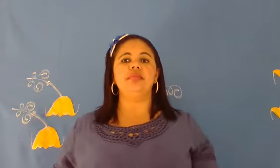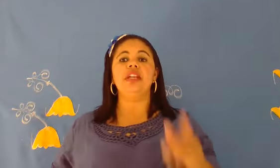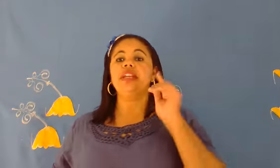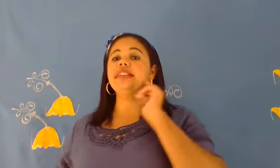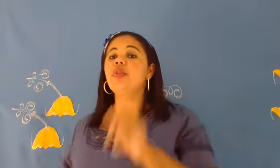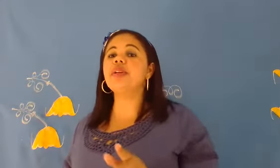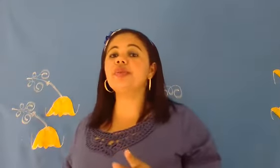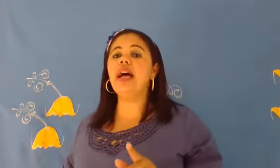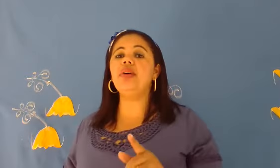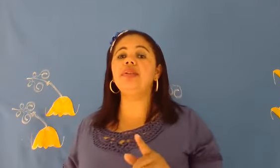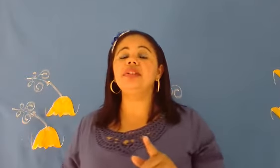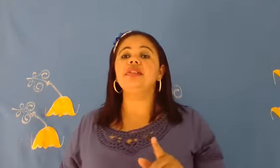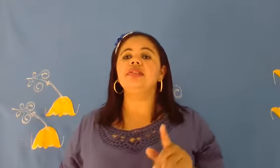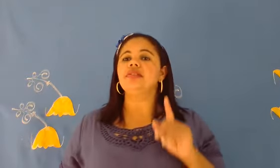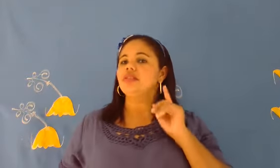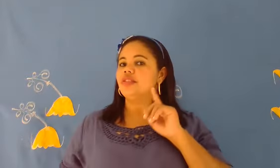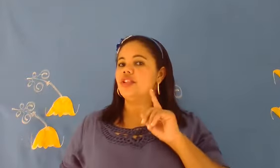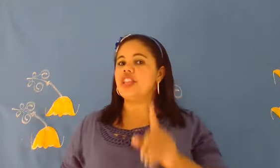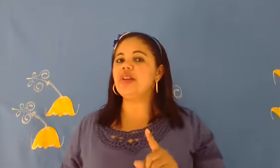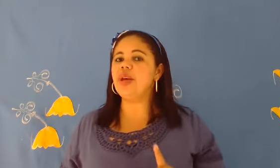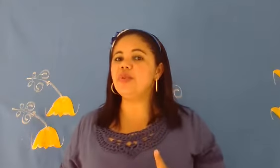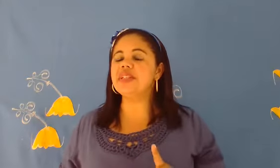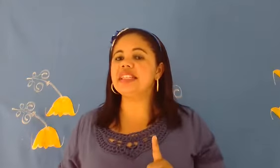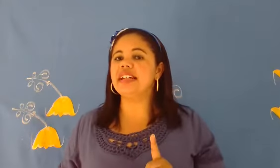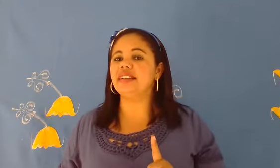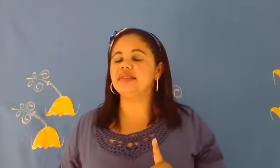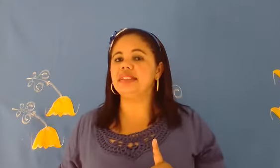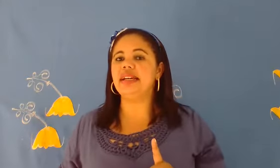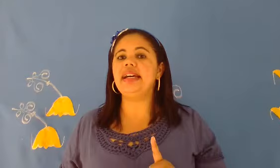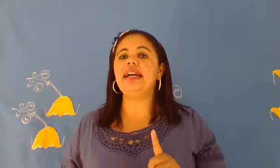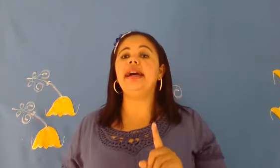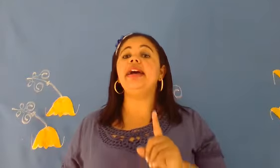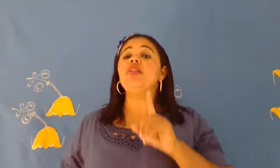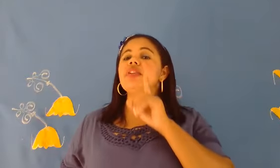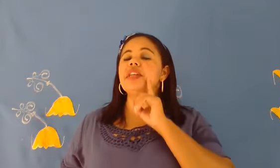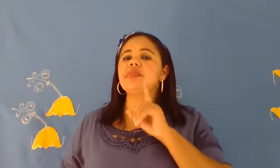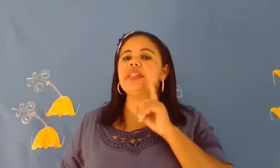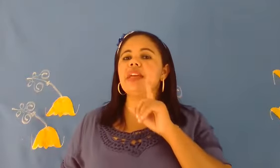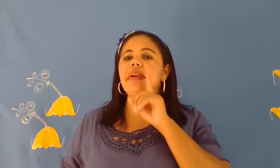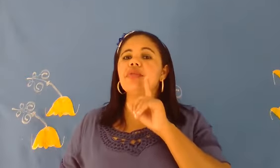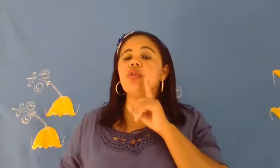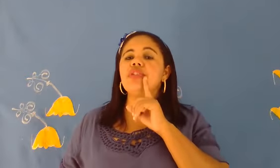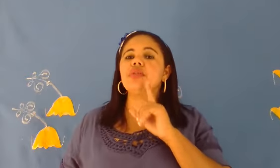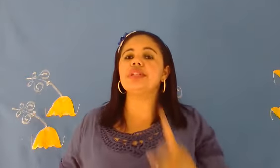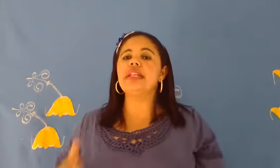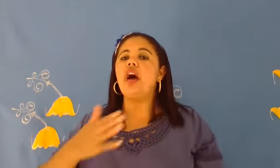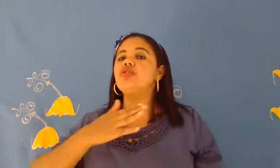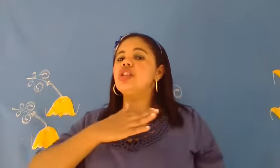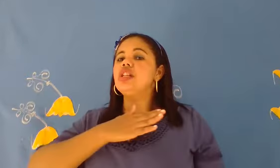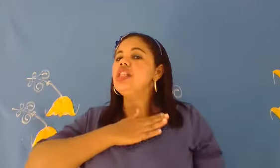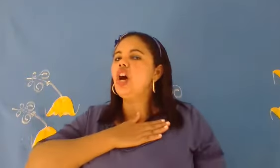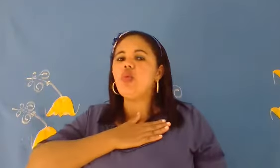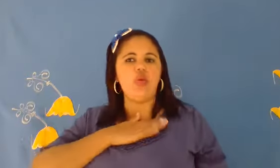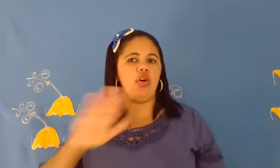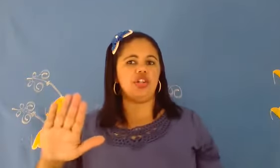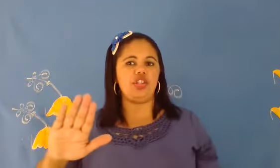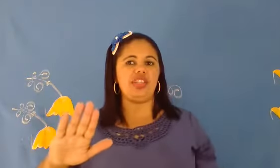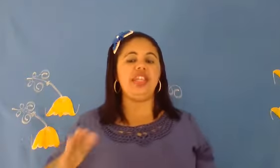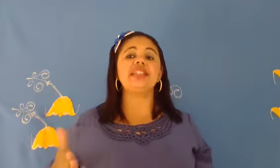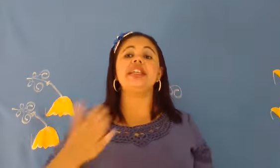Então, pessoal. Gostaram? Gostaram da música? Ah! Vocês perceberam que eu fiz o sinal de não gosta? Esse